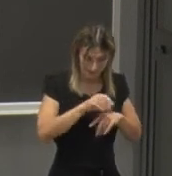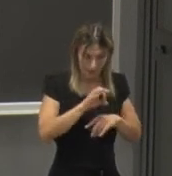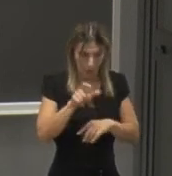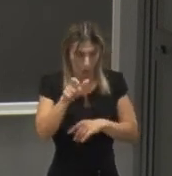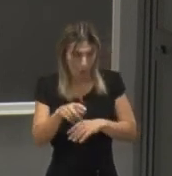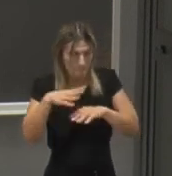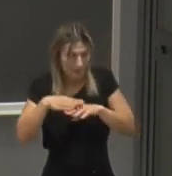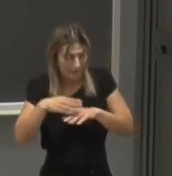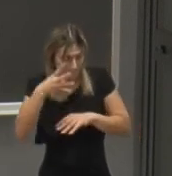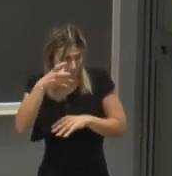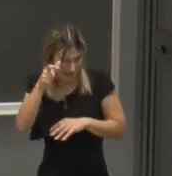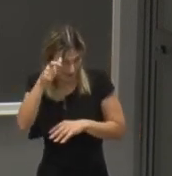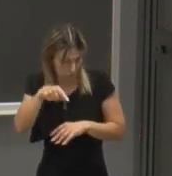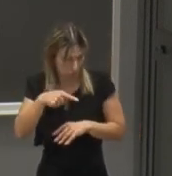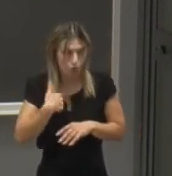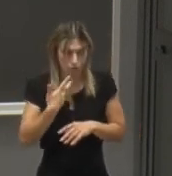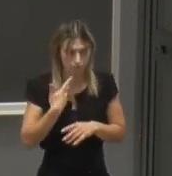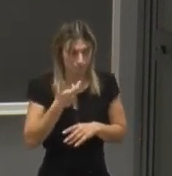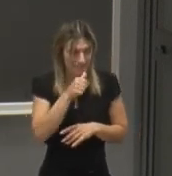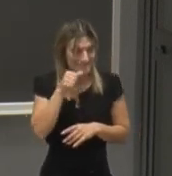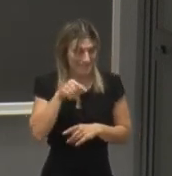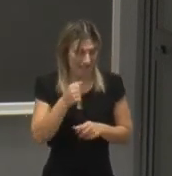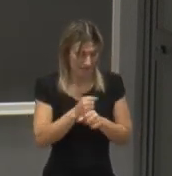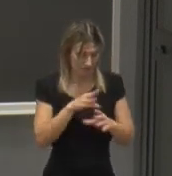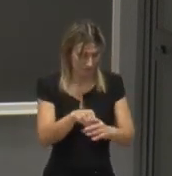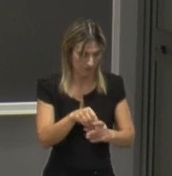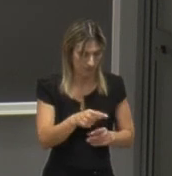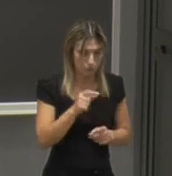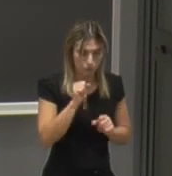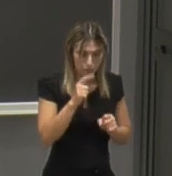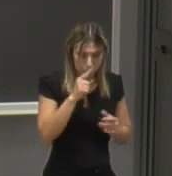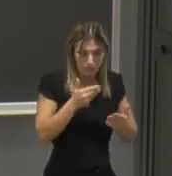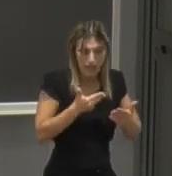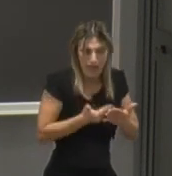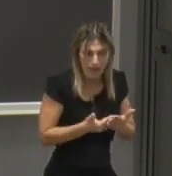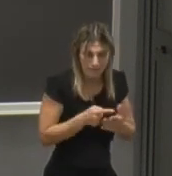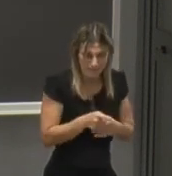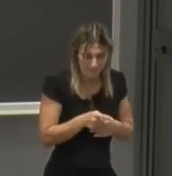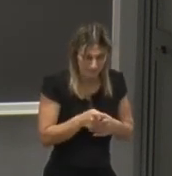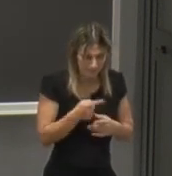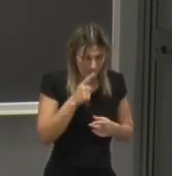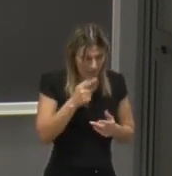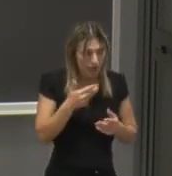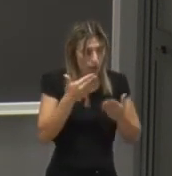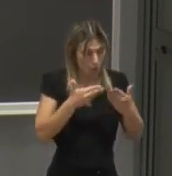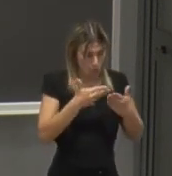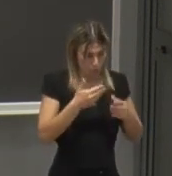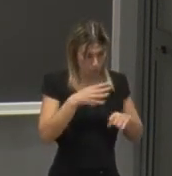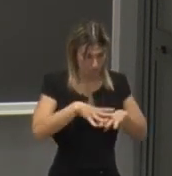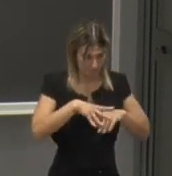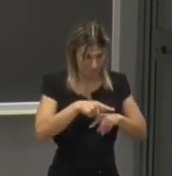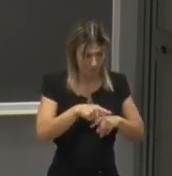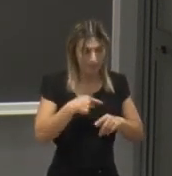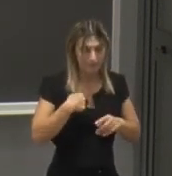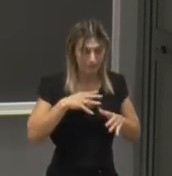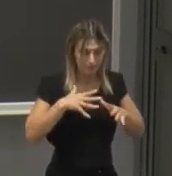sono diciamo richiesti adattabilità questo è un altro elemento importante studiando matematica